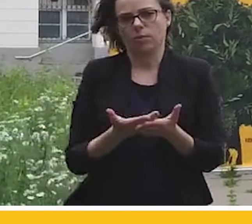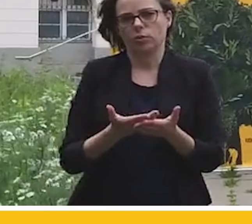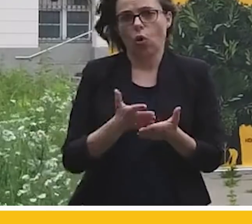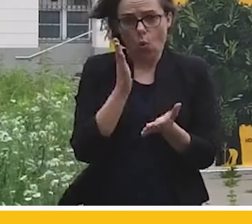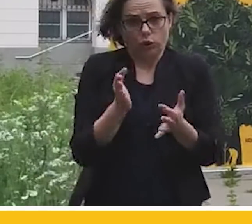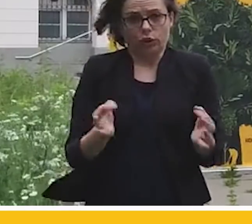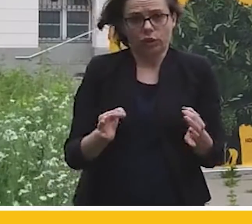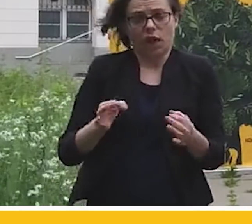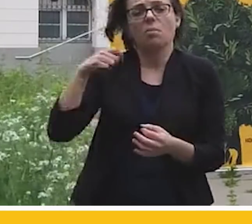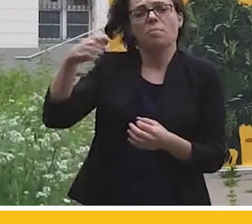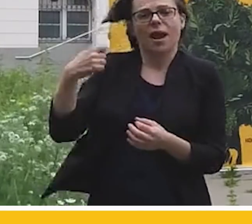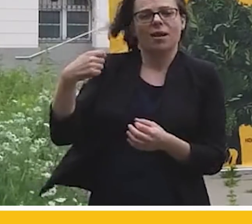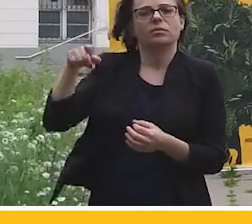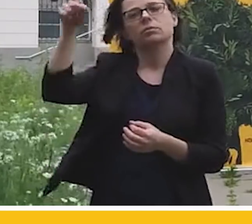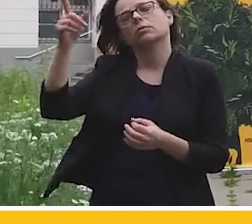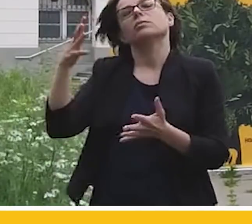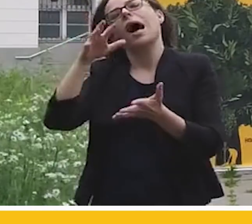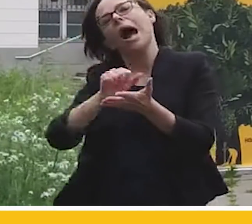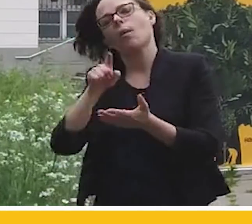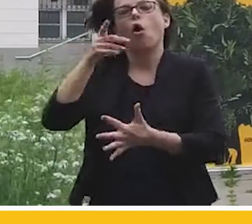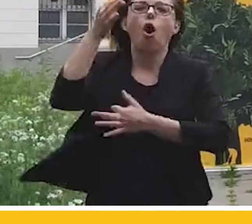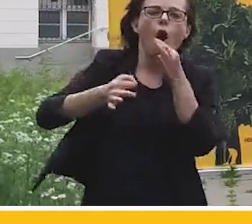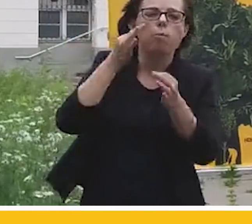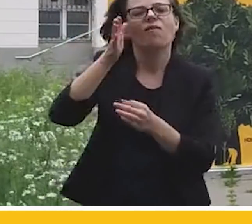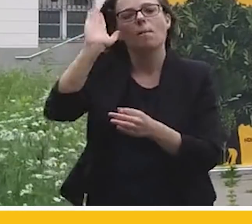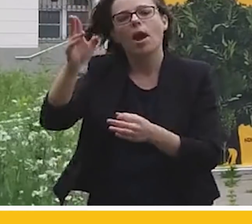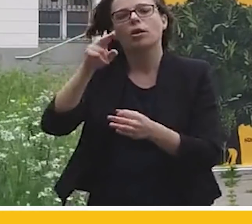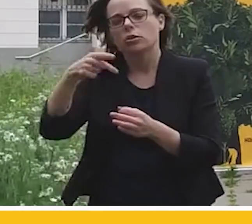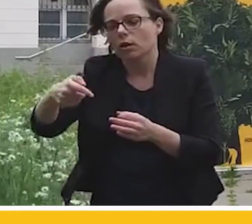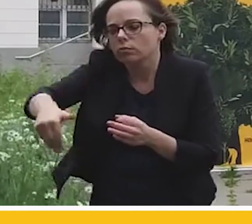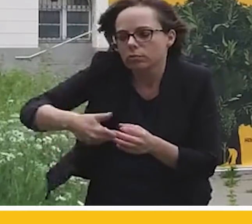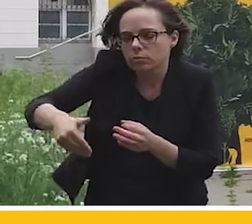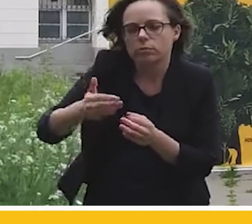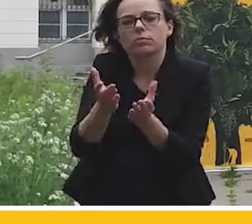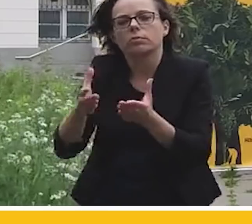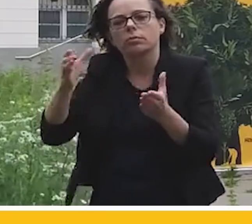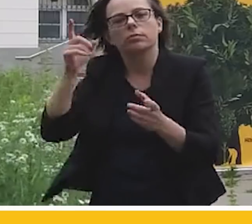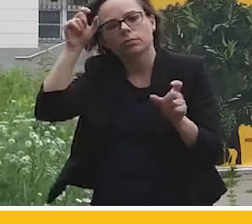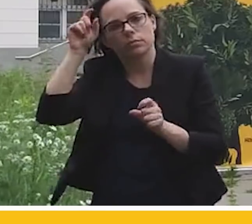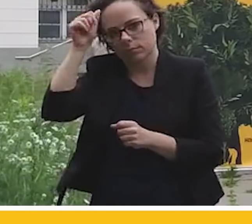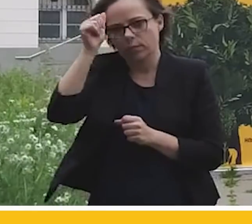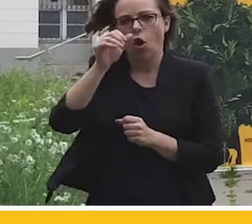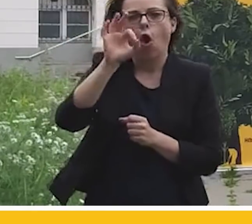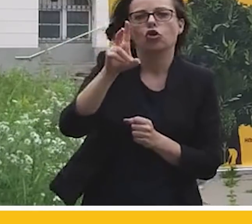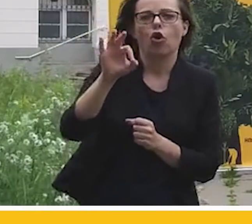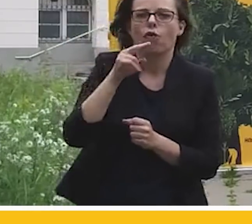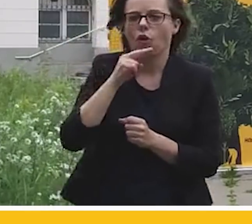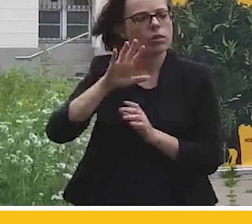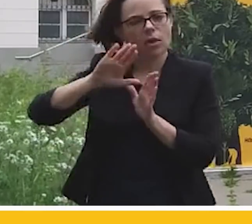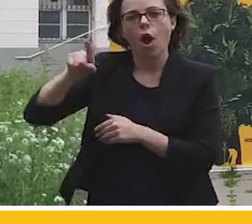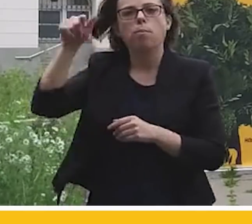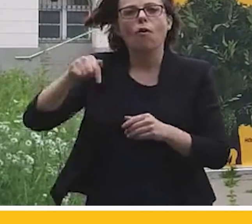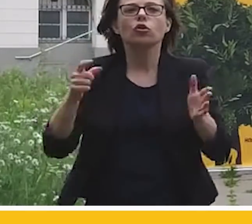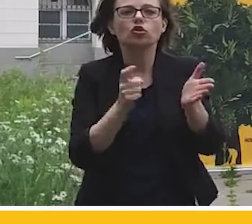Już dziś prezydent, zamiast zajmować się opowiadaniem tym, jak będzie kopał oczka wodne, powinien zwołać Radę Gabinetową i żądać od rządu systemowego